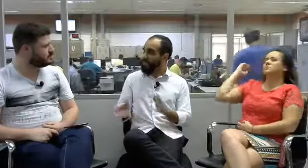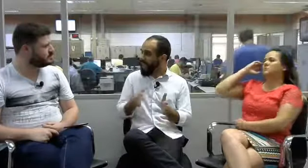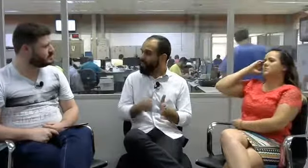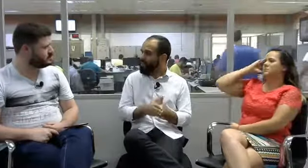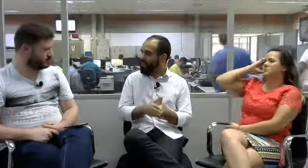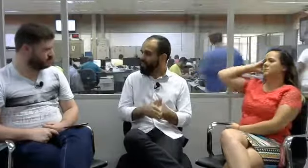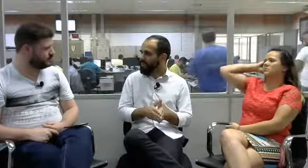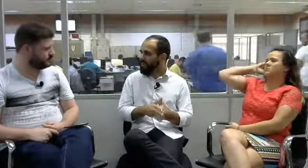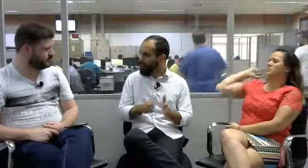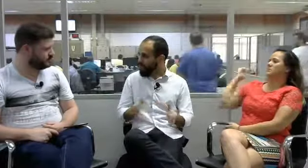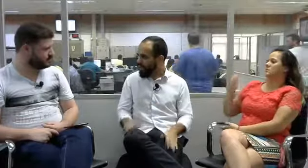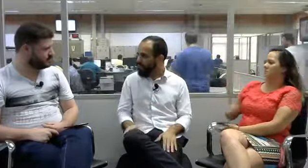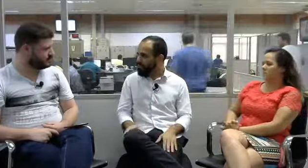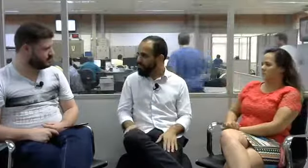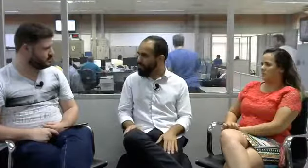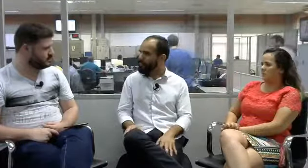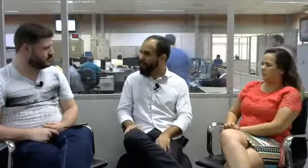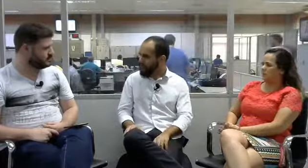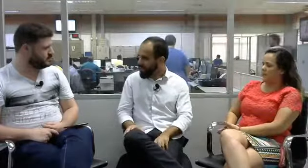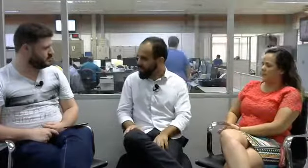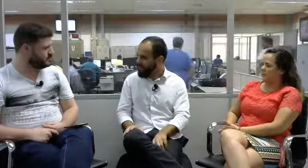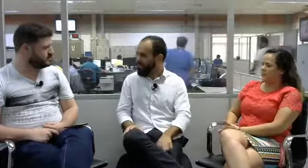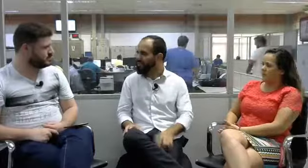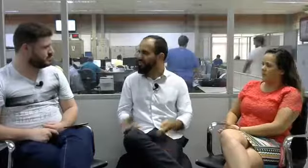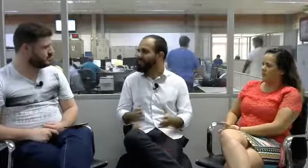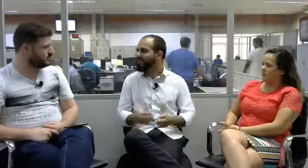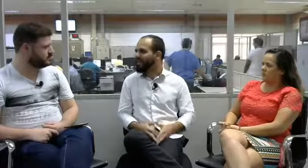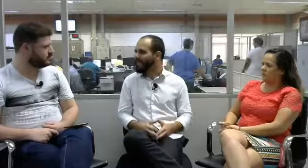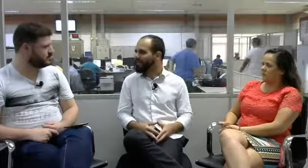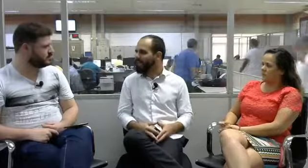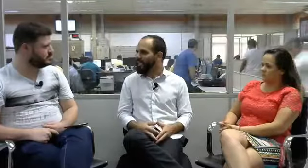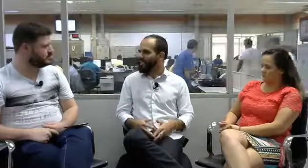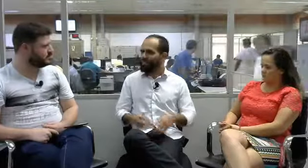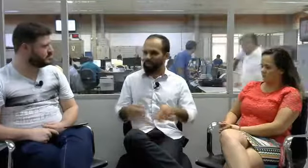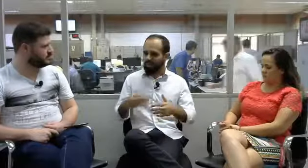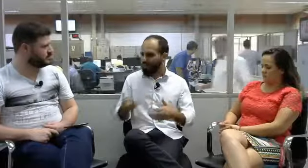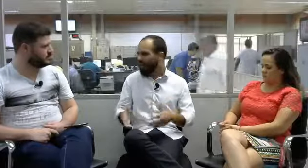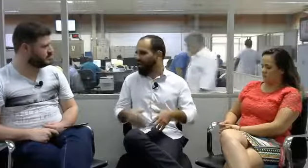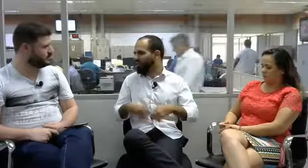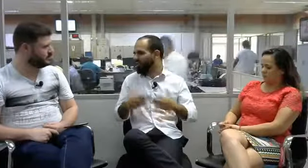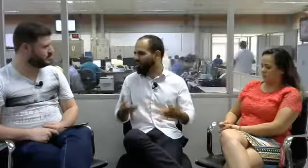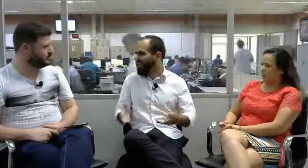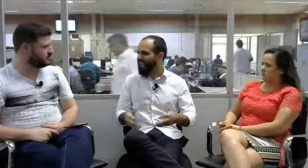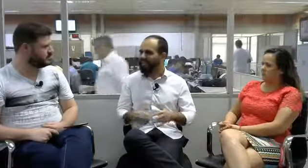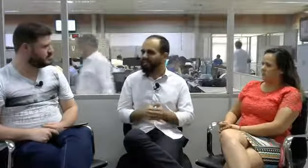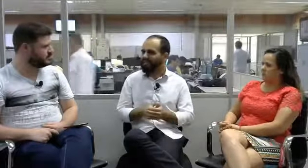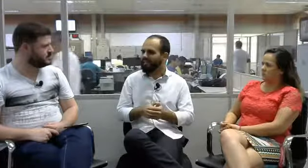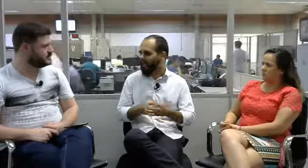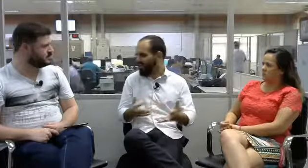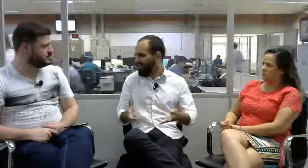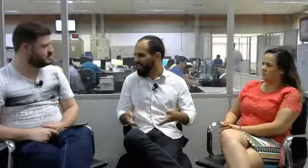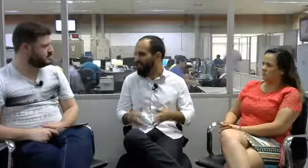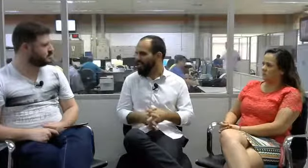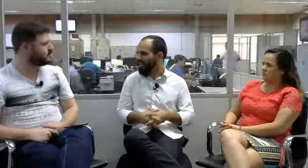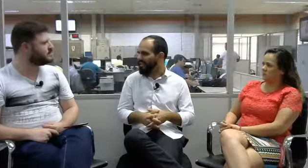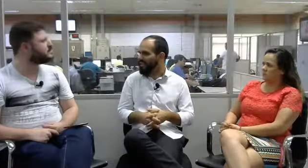10 anos para todos os locais públicos e de prestação de serviços se adaptarem. Então, escolas, hospitais, delegacias, né?